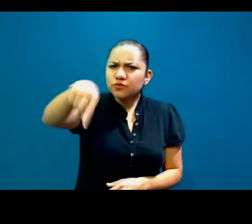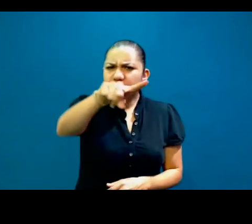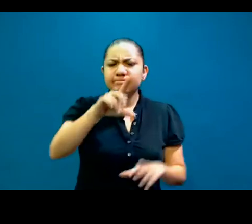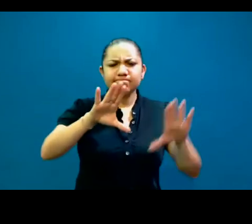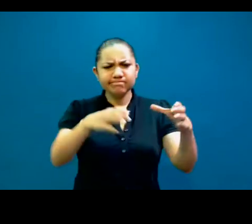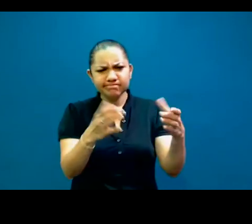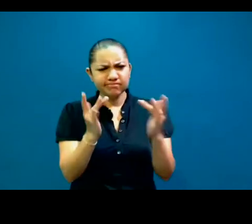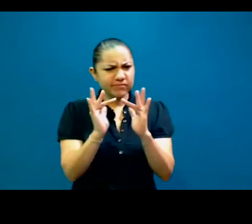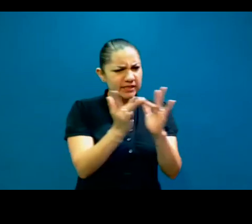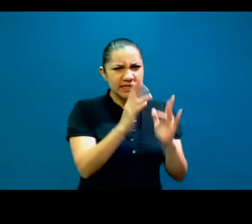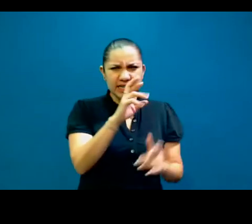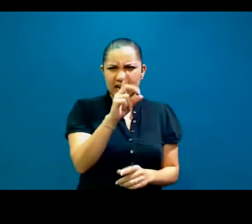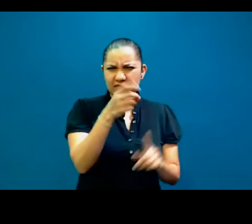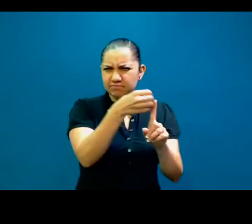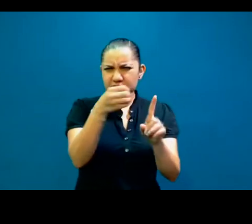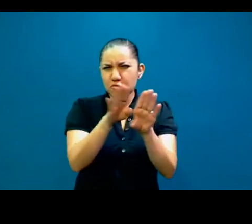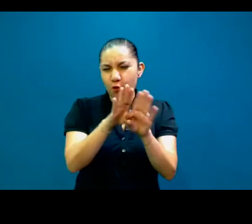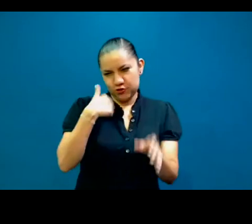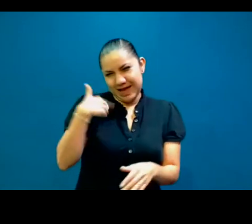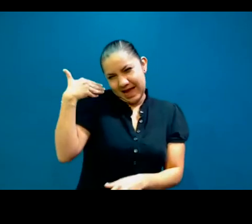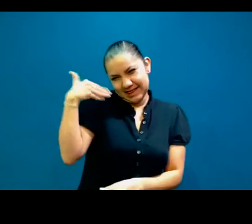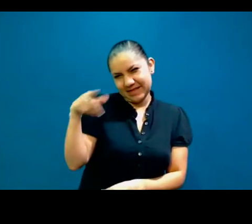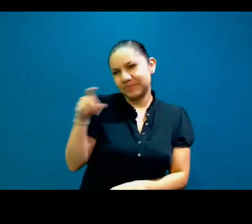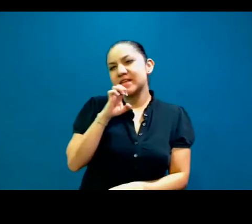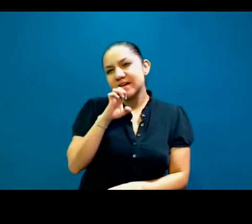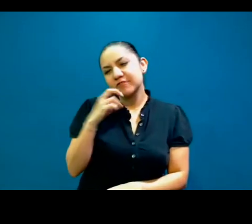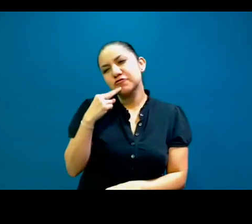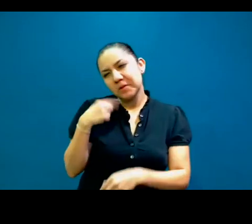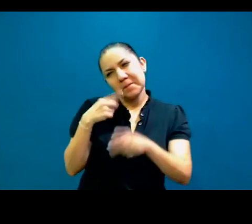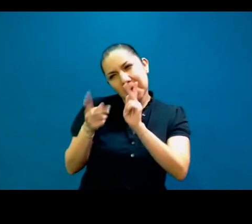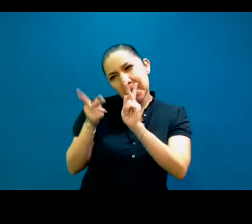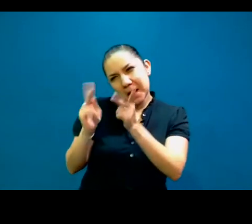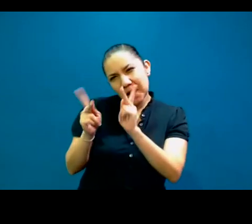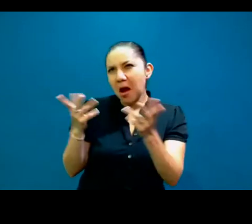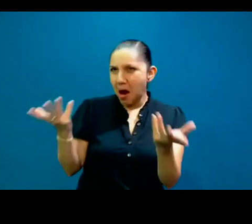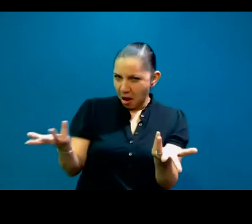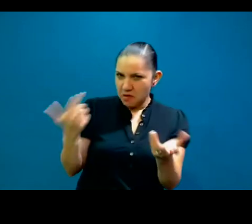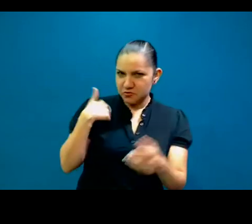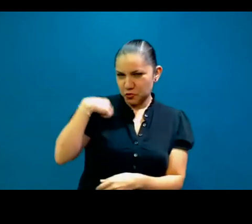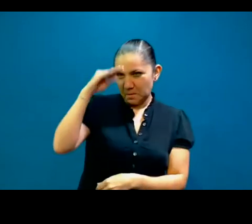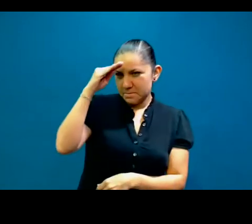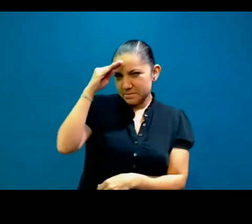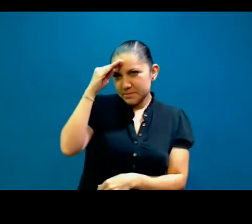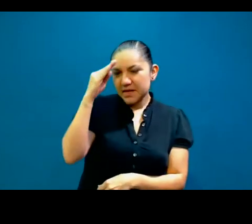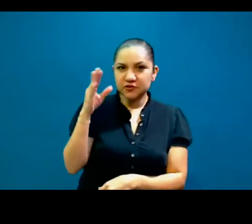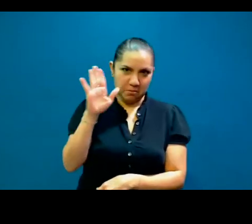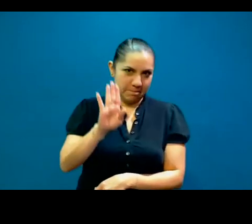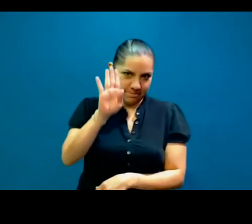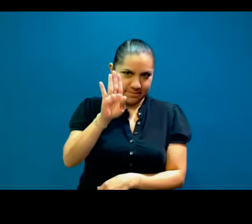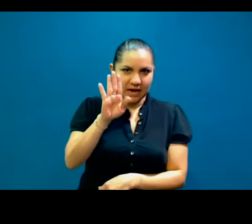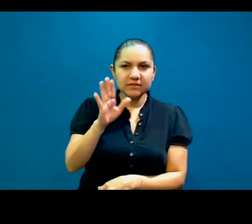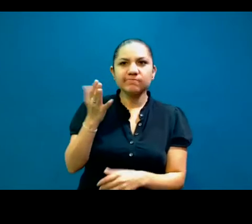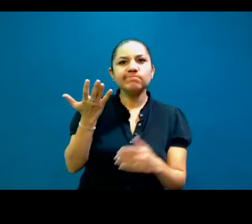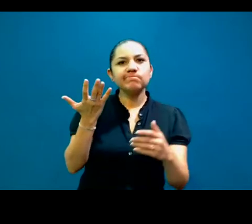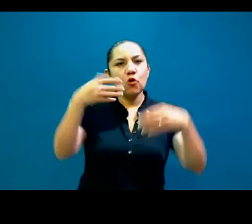Porque en mis pláticas con Erika, con Noé, yo percibo que su orientación es ser como muy, muy de pares, muy